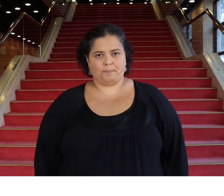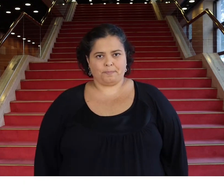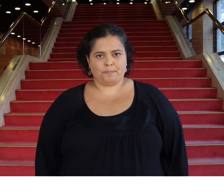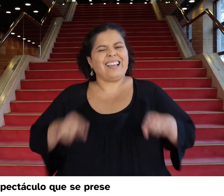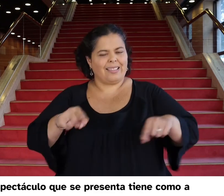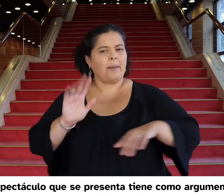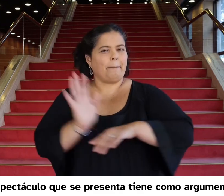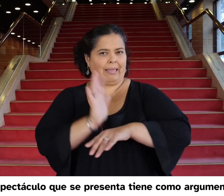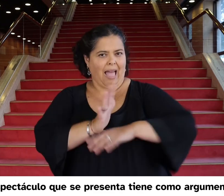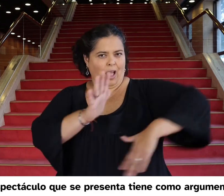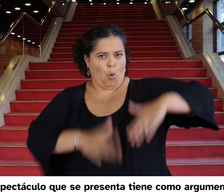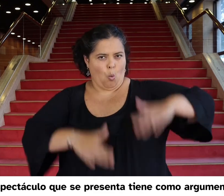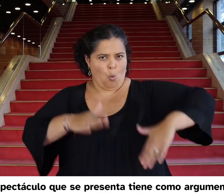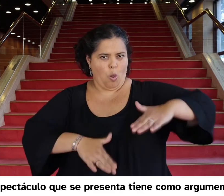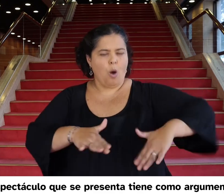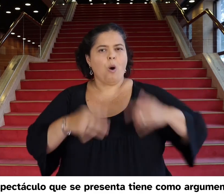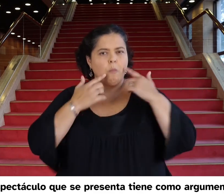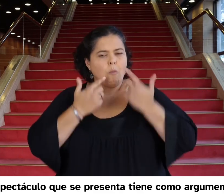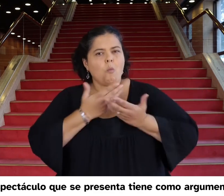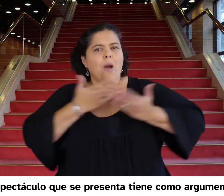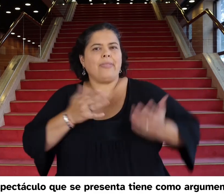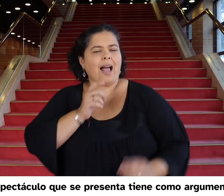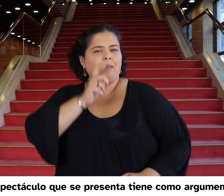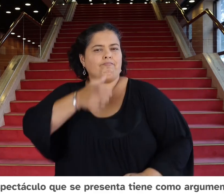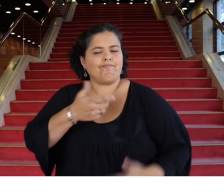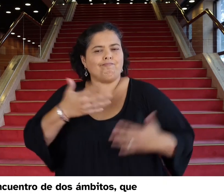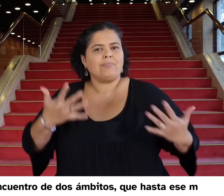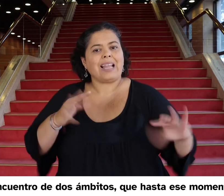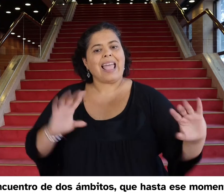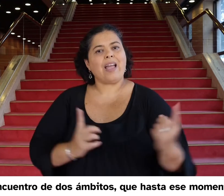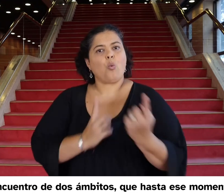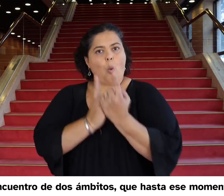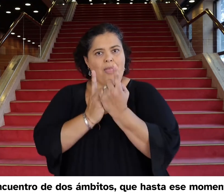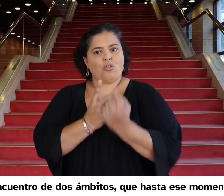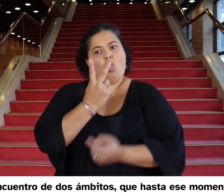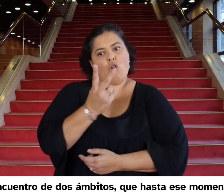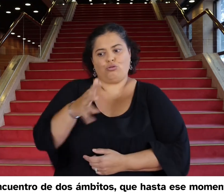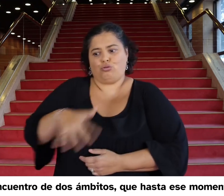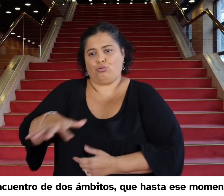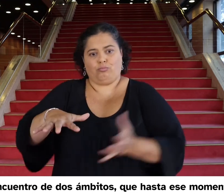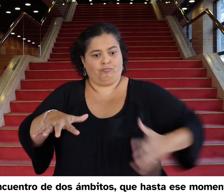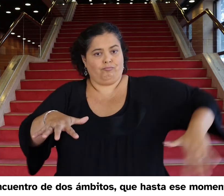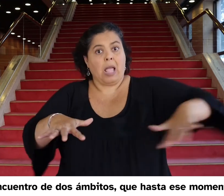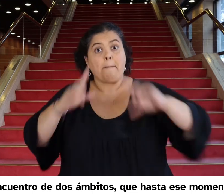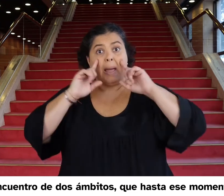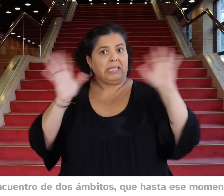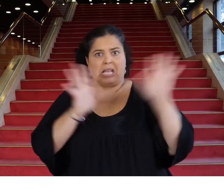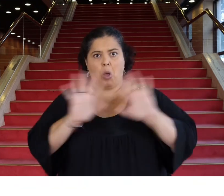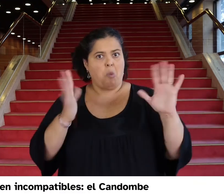El espectáculo que se presenta tiene como argumento el encuentro de dos ámbitos que hasta ese momento parecen